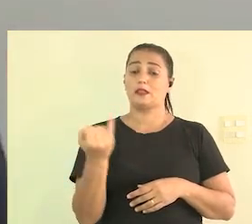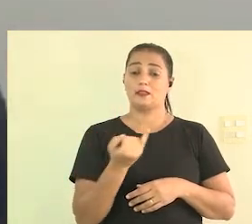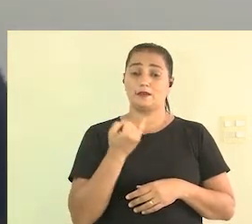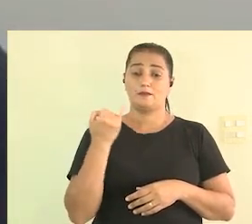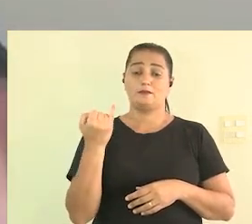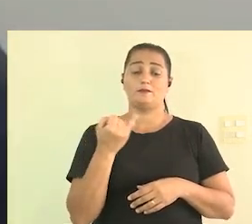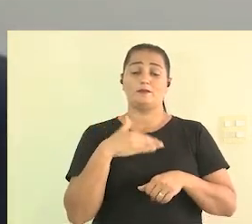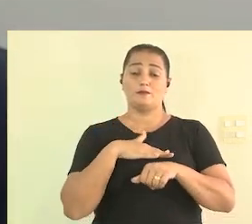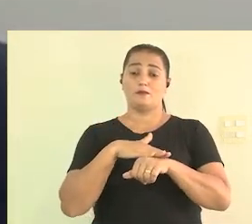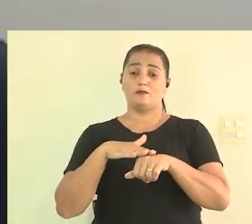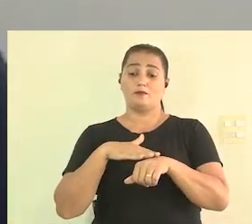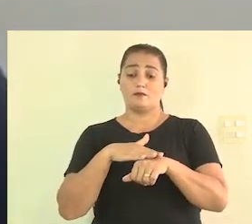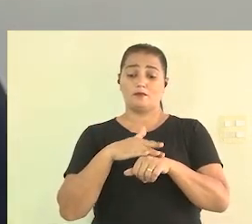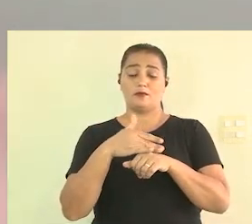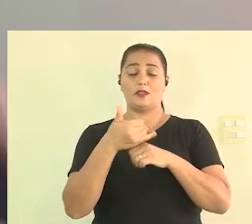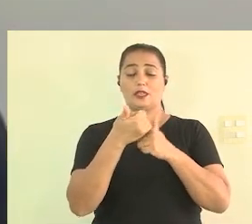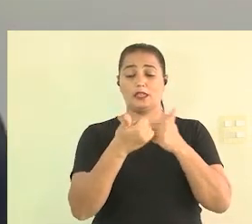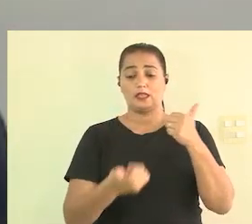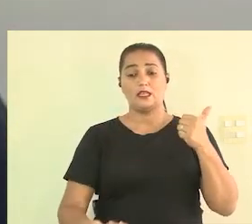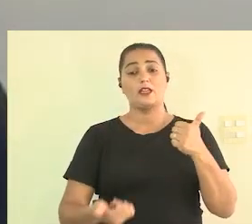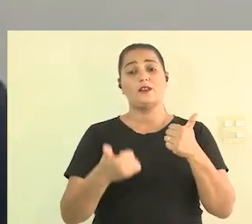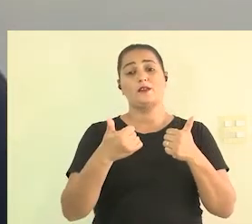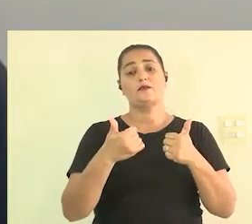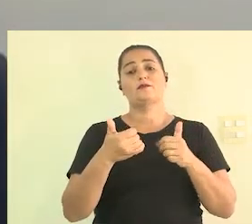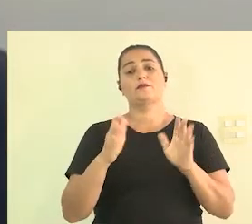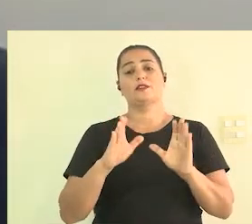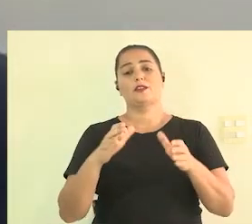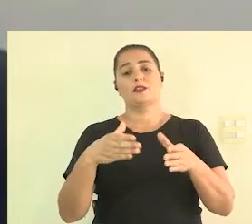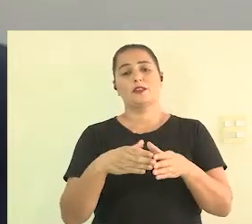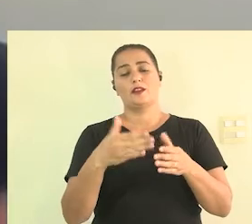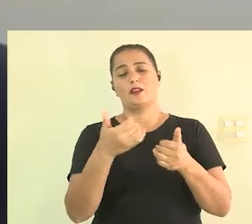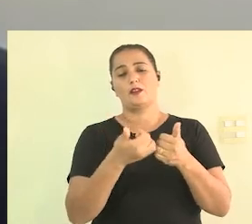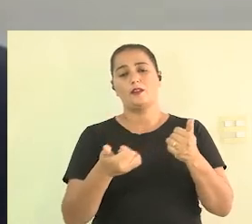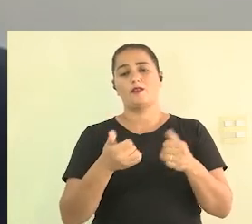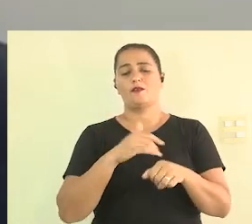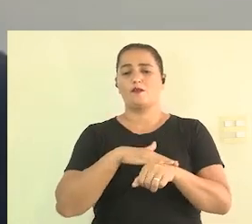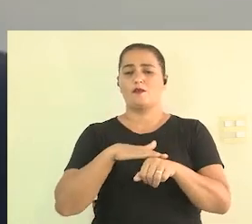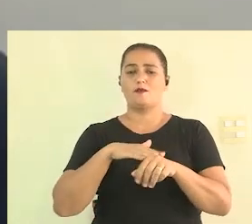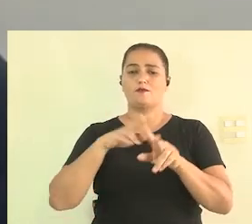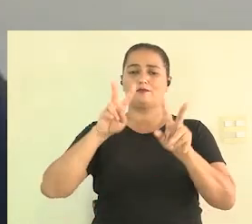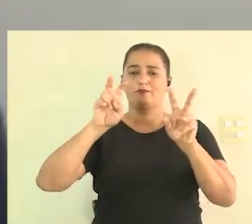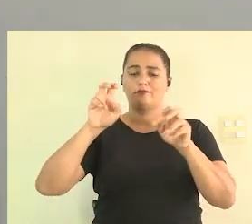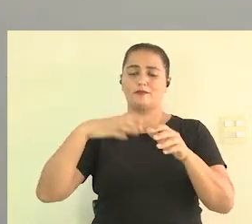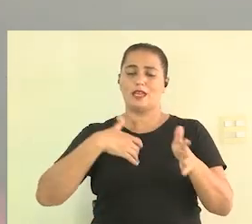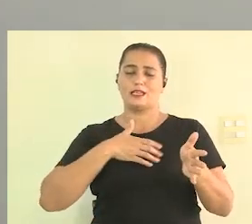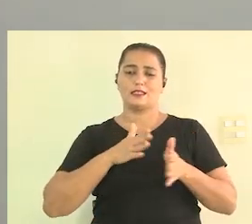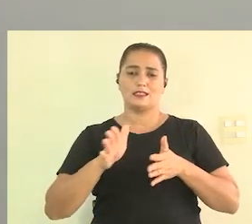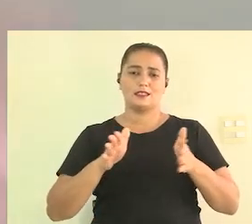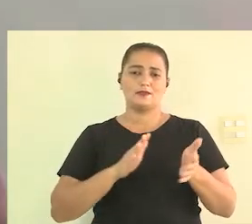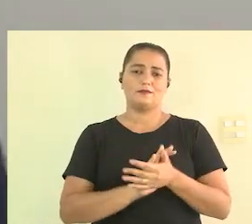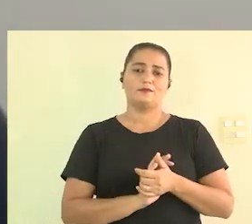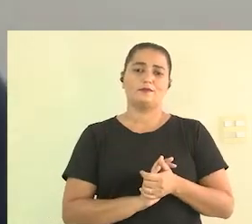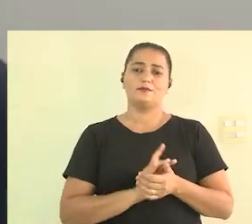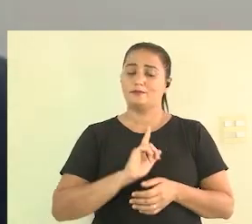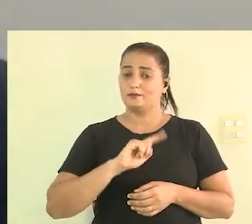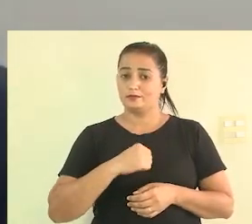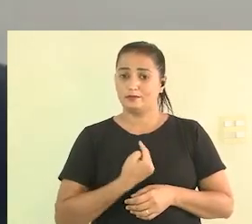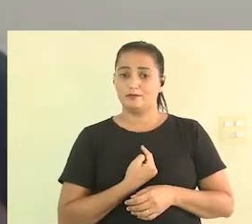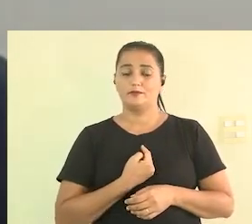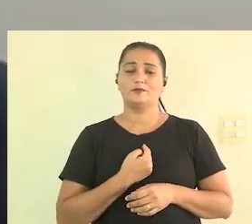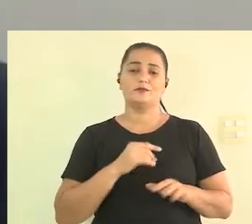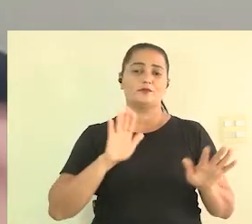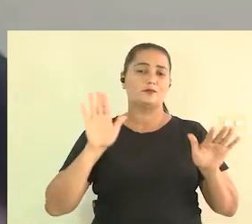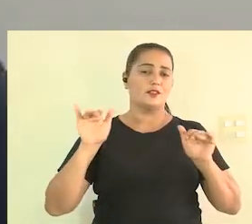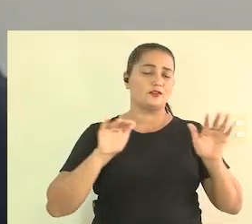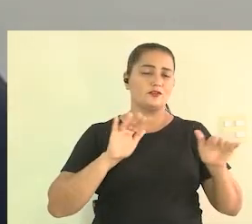ela eu conversando com a diretoria com a equipe com o conselho com todo mundo e falando dessa questão da acessibilidade olha gente a gente tem que fazer um